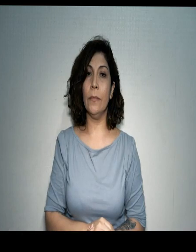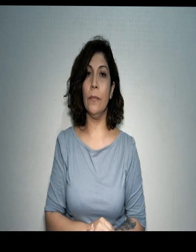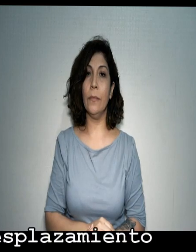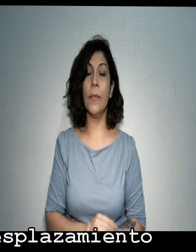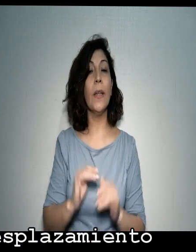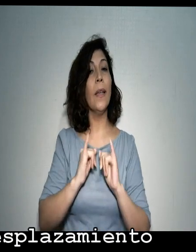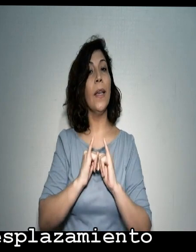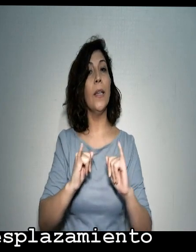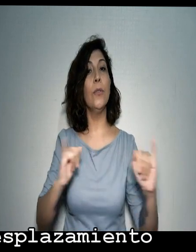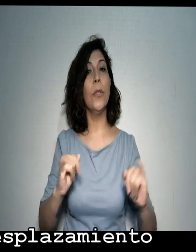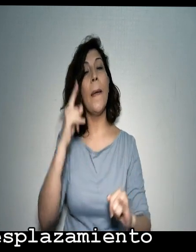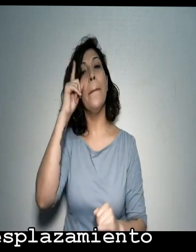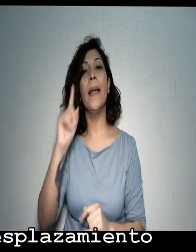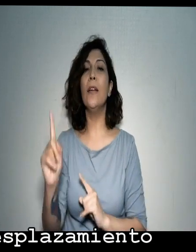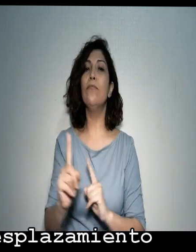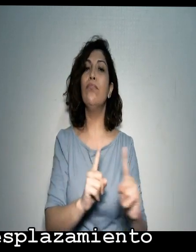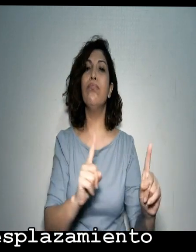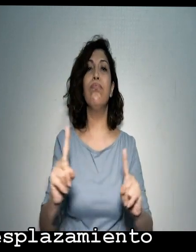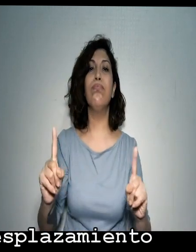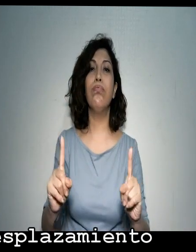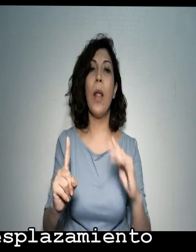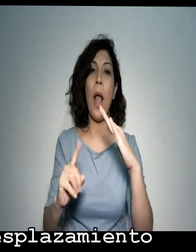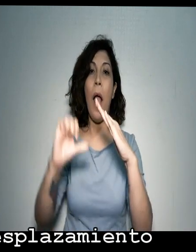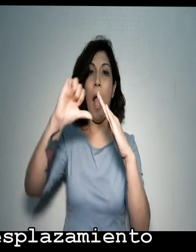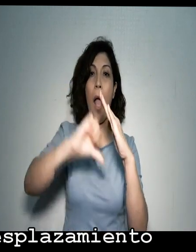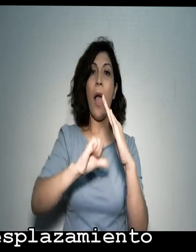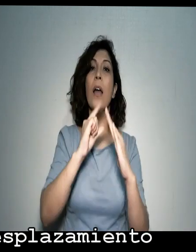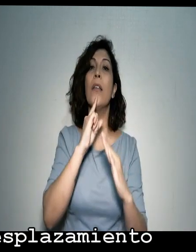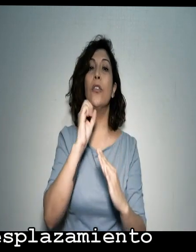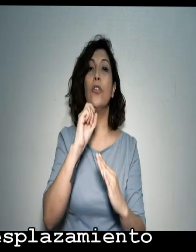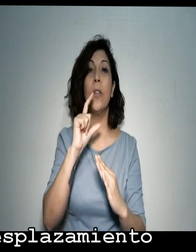Indicaciones para el desplazamiento en cuarentena total.